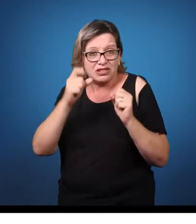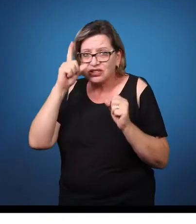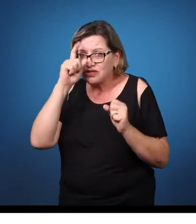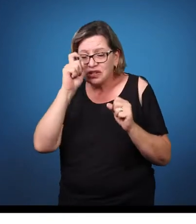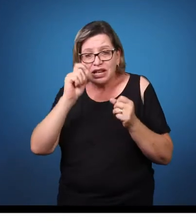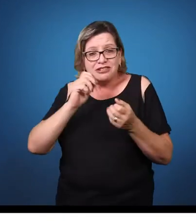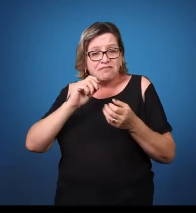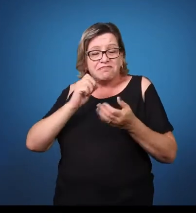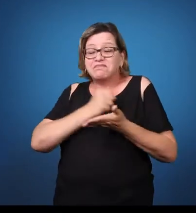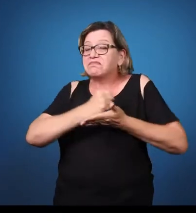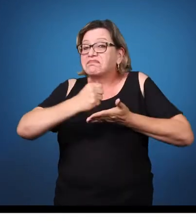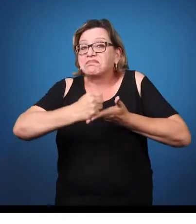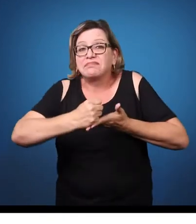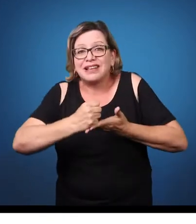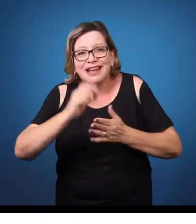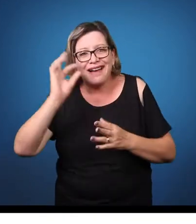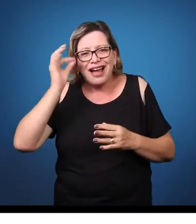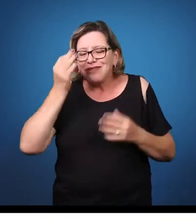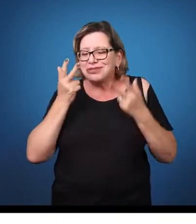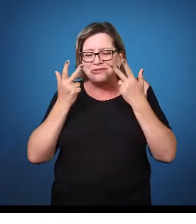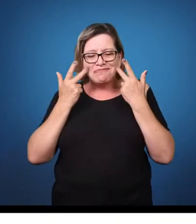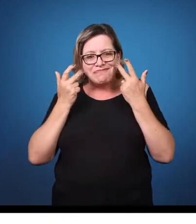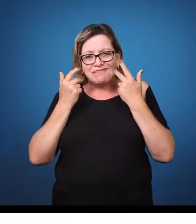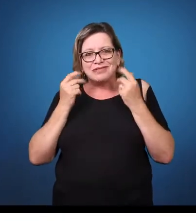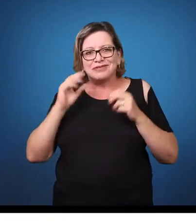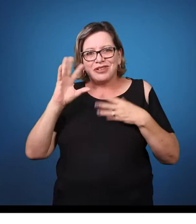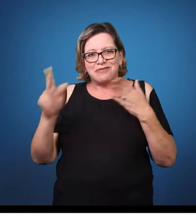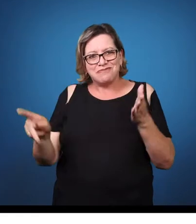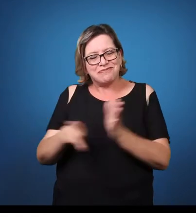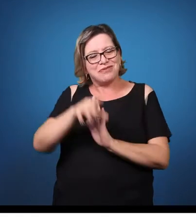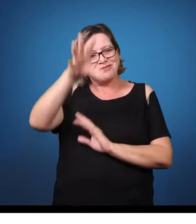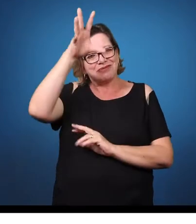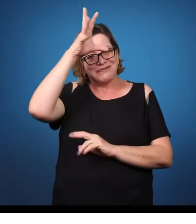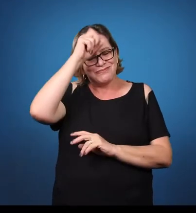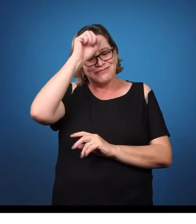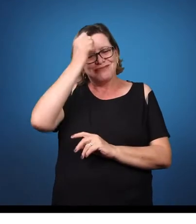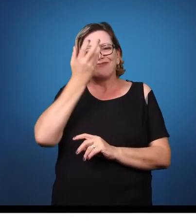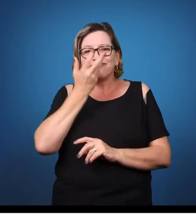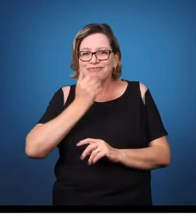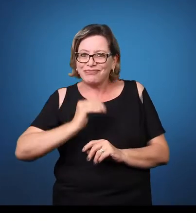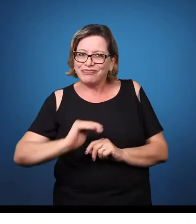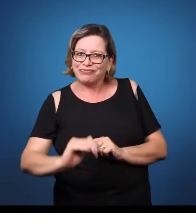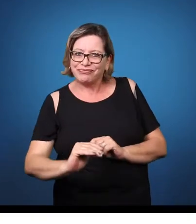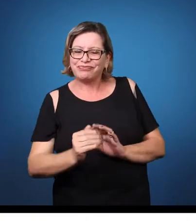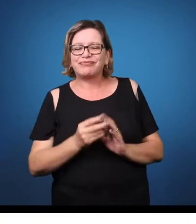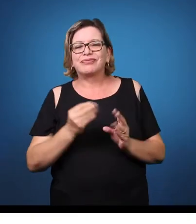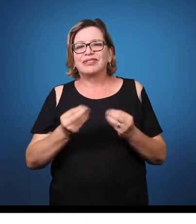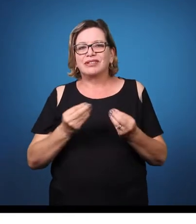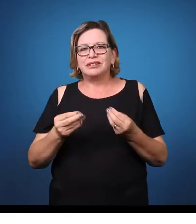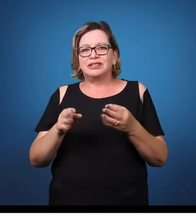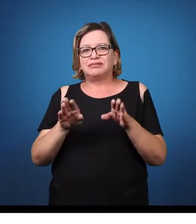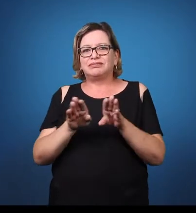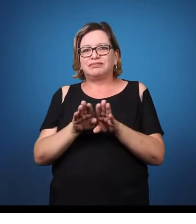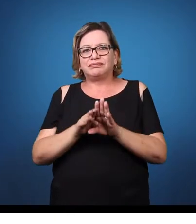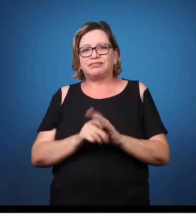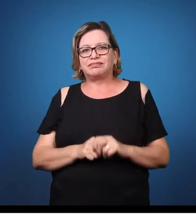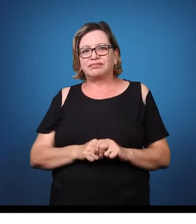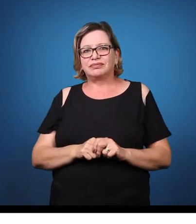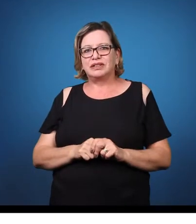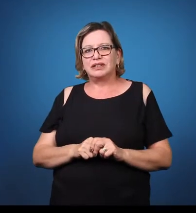e da escrita. Então, o que ocorre muitas vezes? Que além dessa dificuldade passageira, ela tem